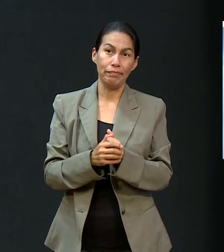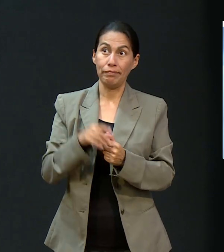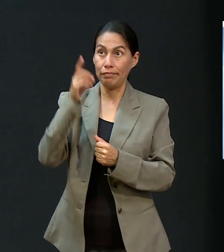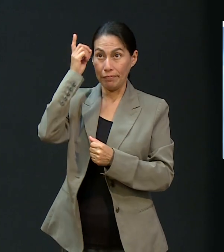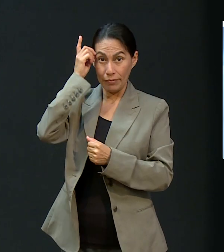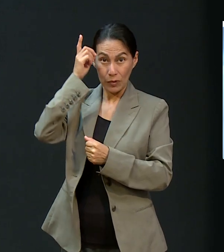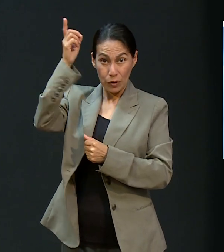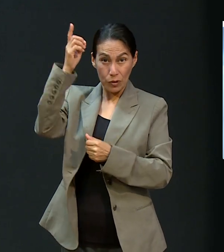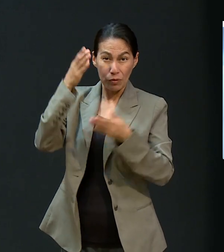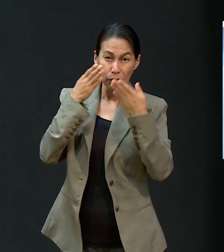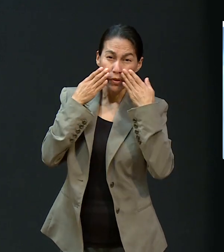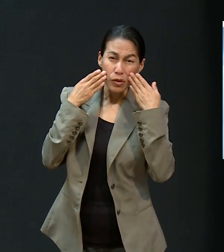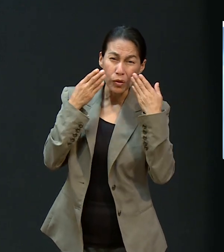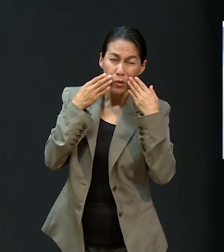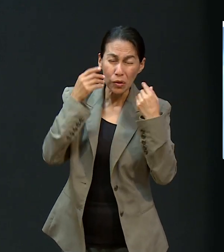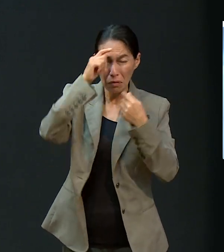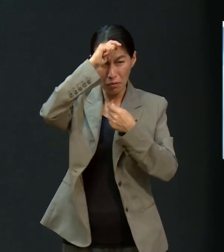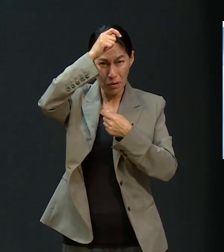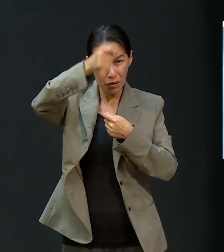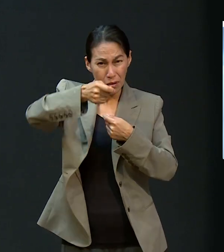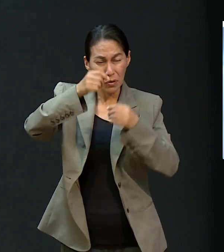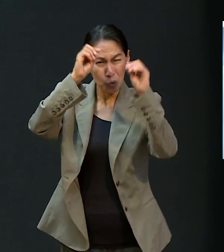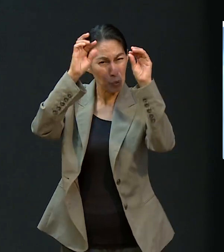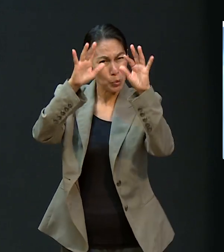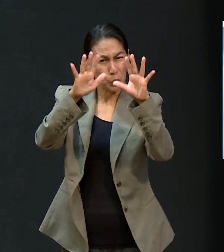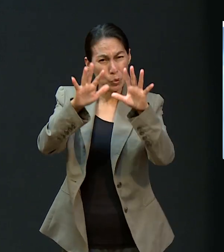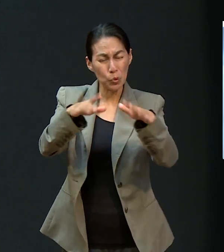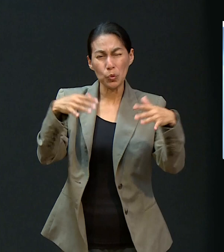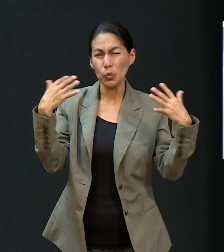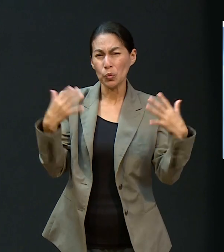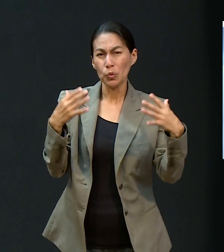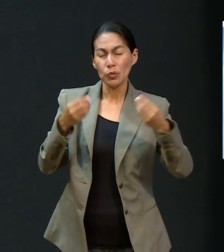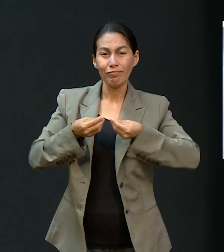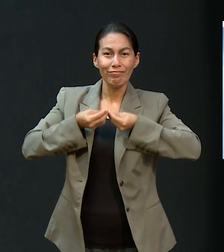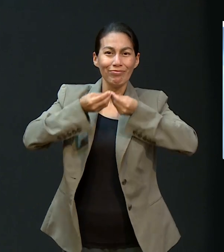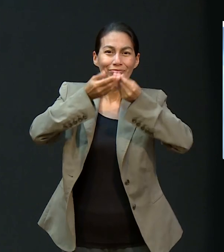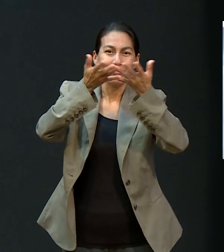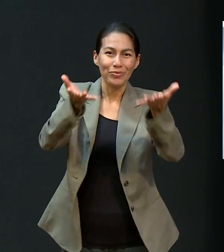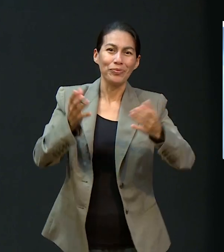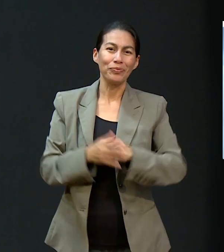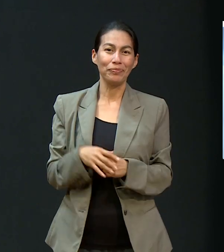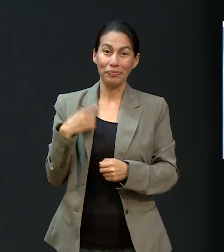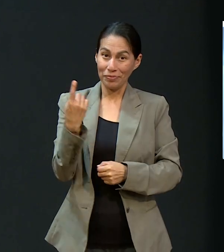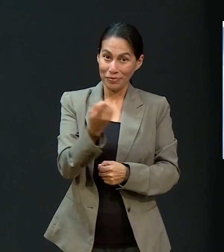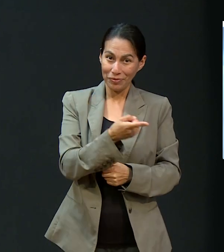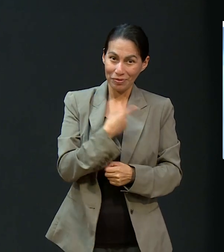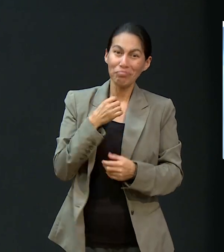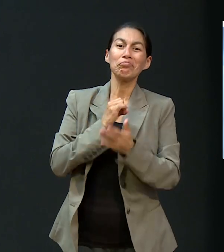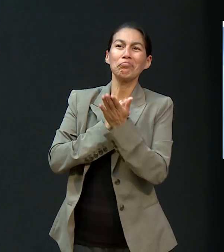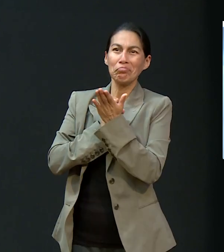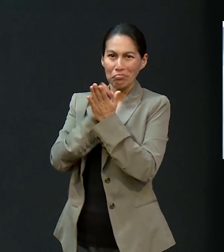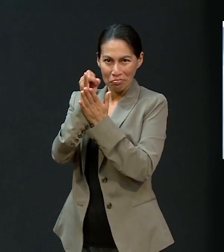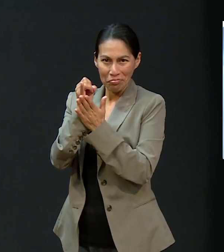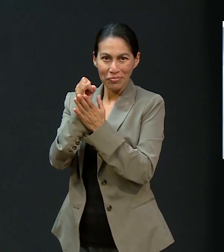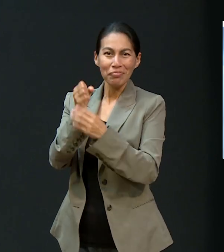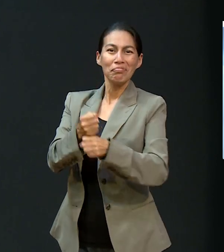favores y misericordia. Con esta actitud de agradecimiento podemos encarar el 2023 con